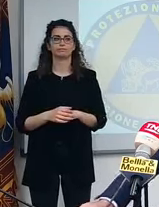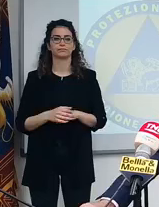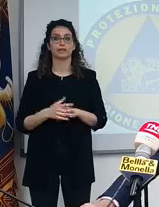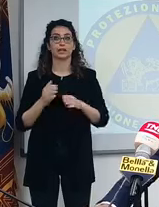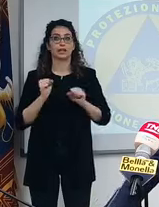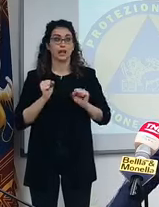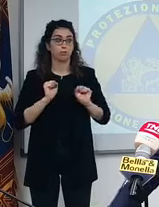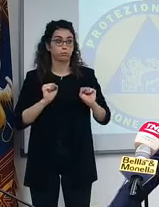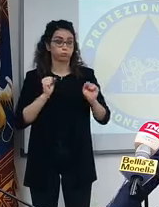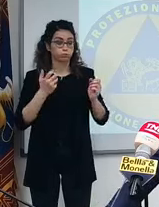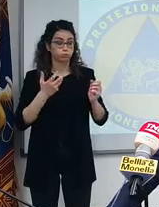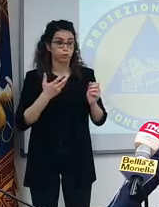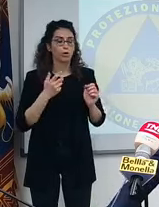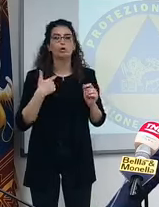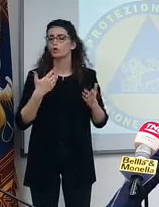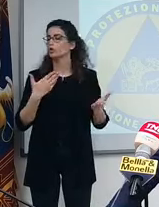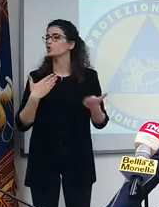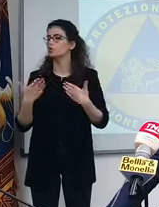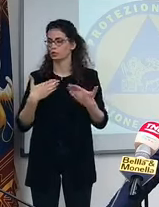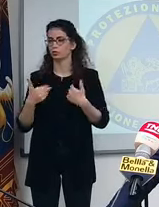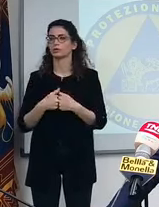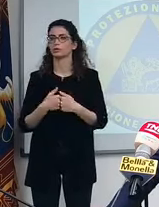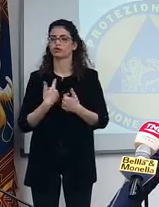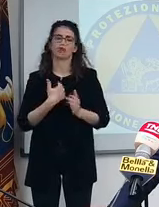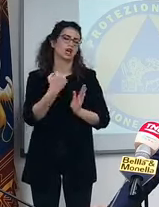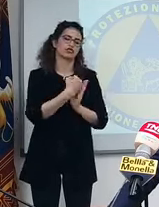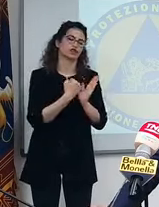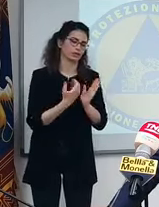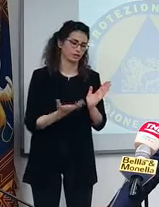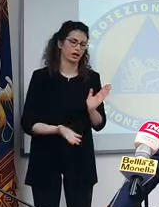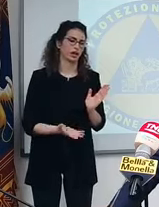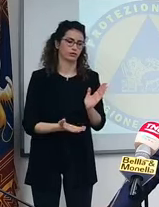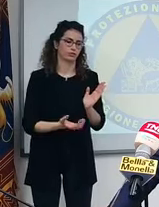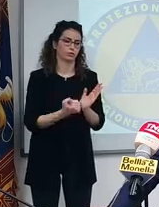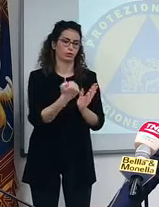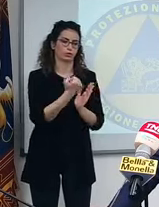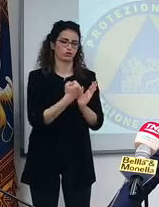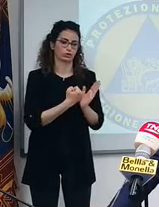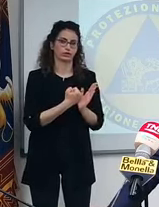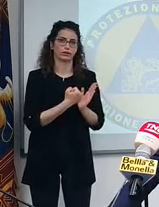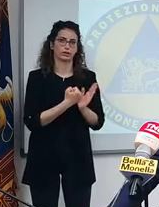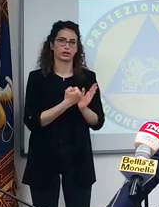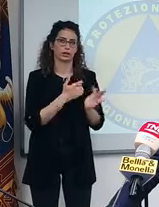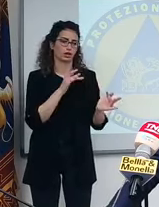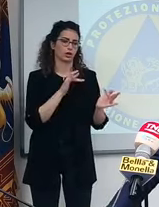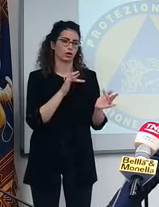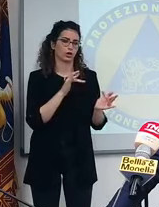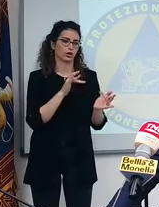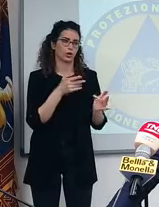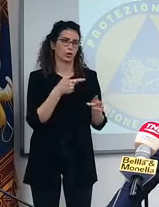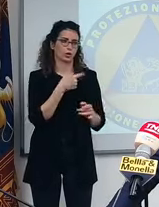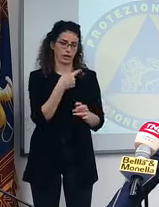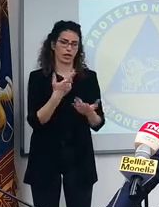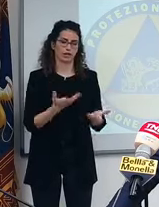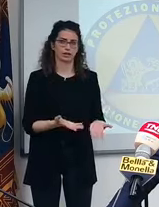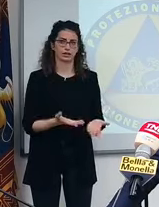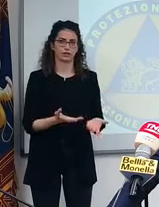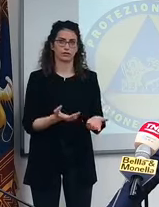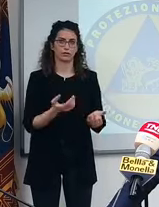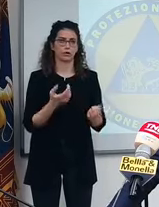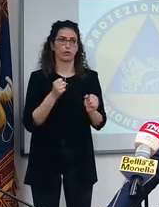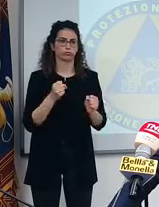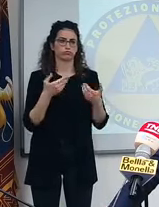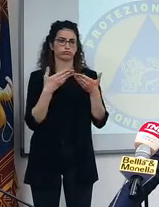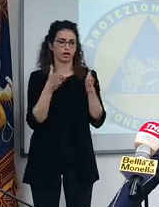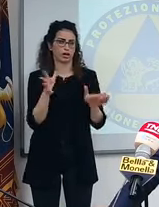poi certificato, cioè chiamiamo Green Pass, in realtà un certificato che dice che tu non contagi tendenzialmente. Lei con quello aprirebbe tutto?